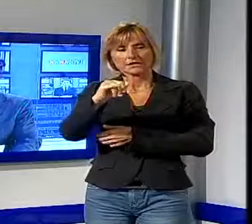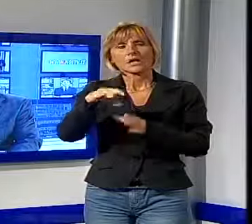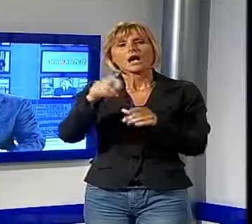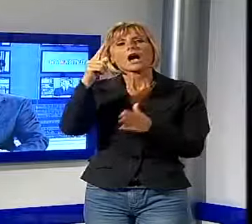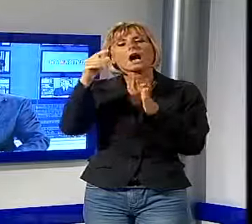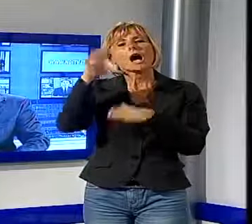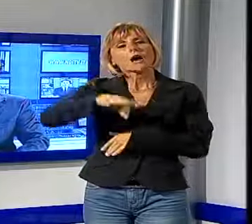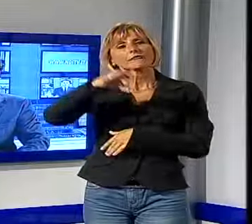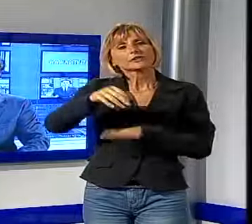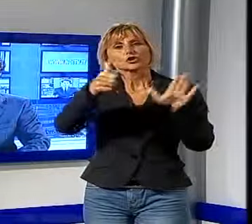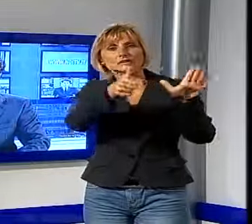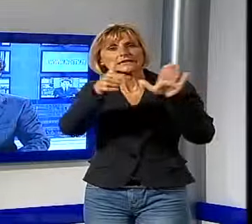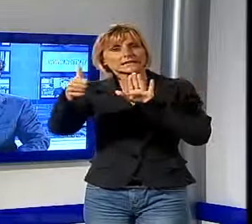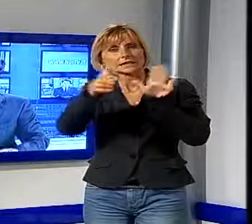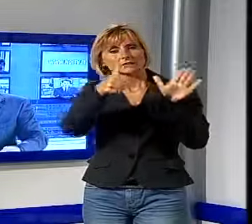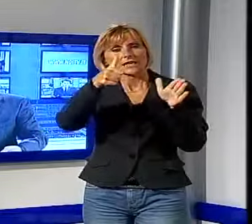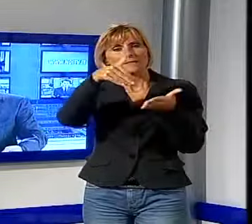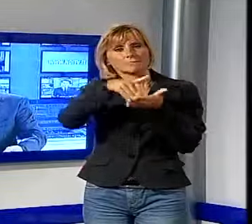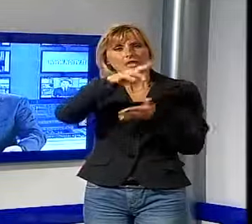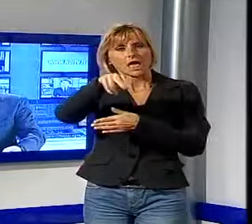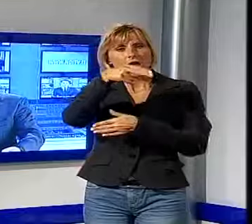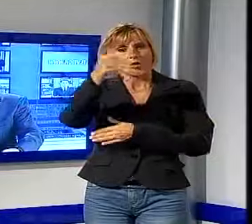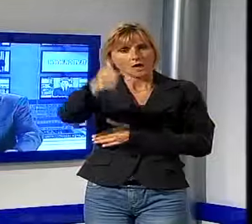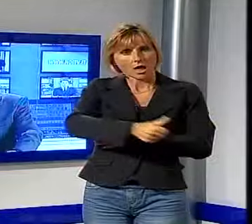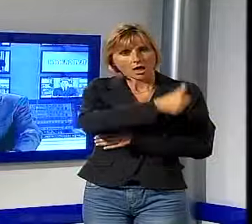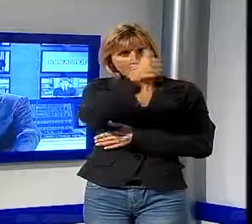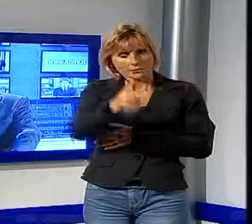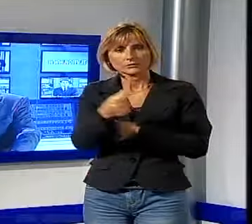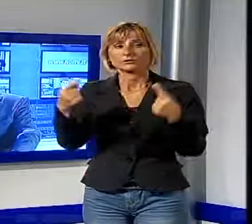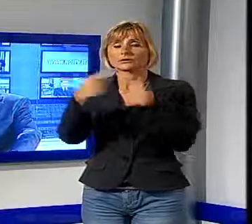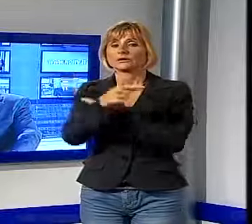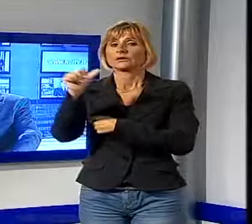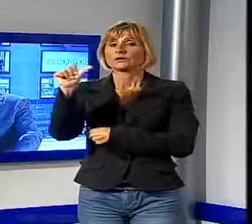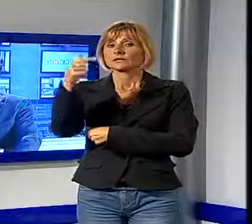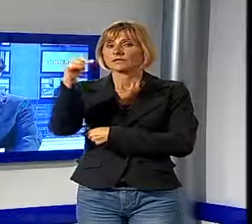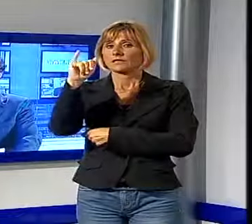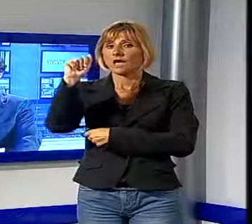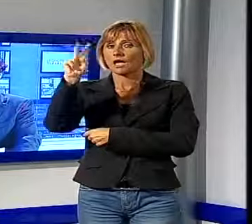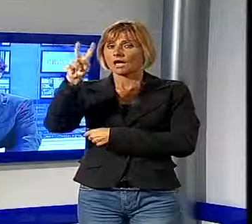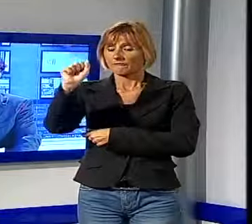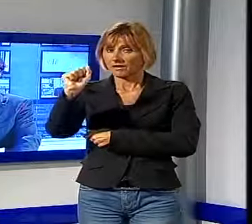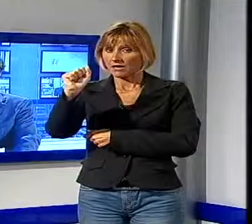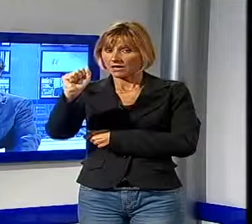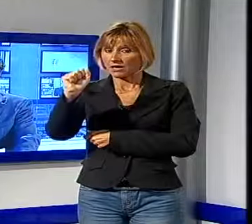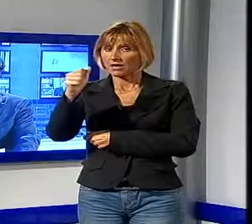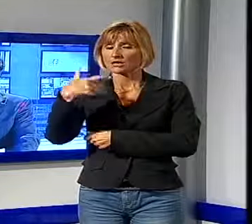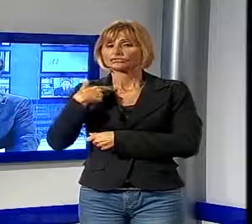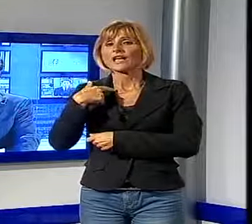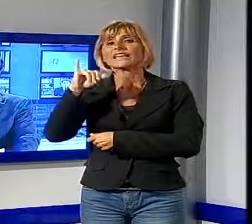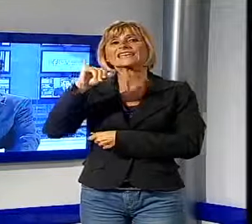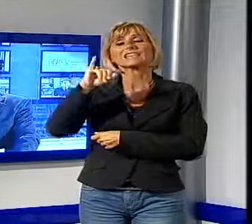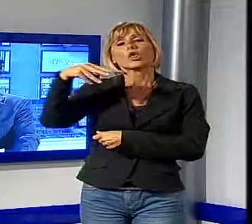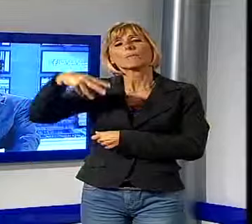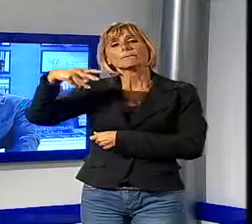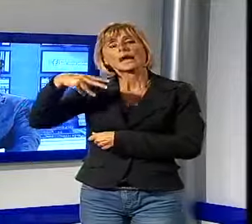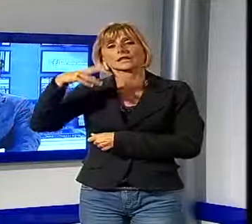66 mila euro. E invece è lutto a Stiava dove è scomparso a 73 anni Italo